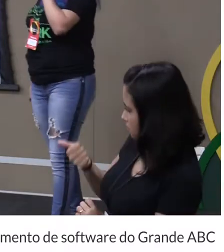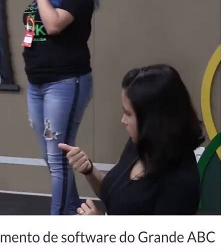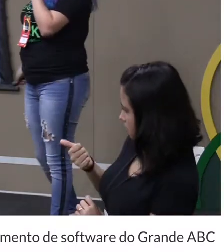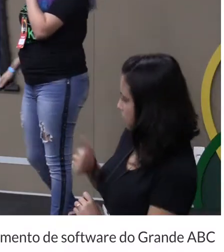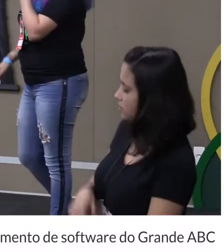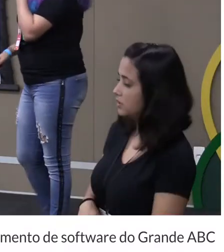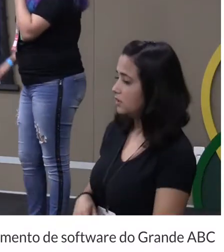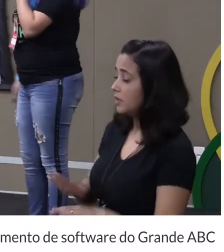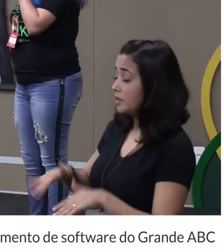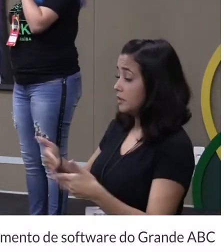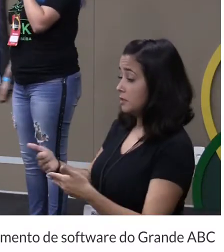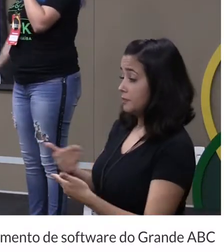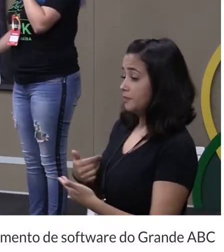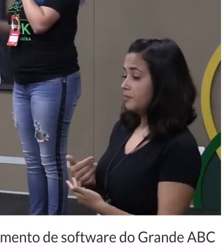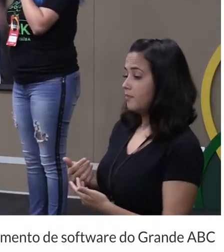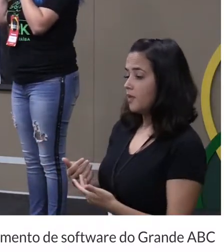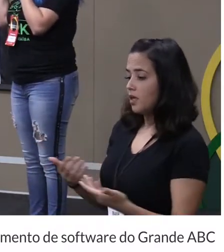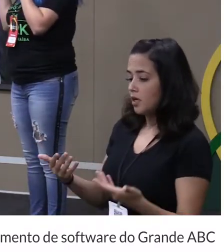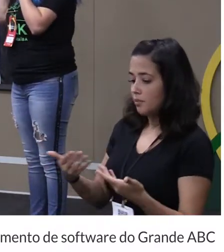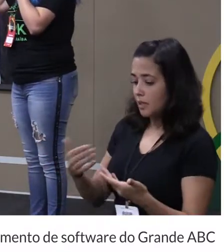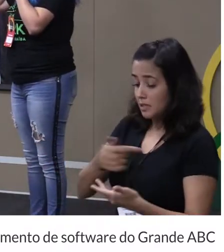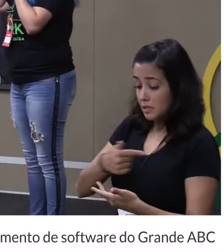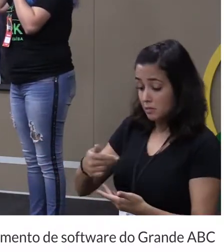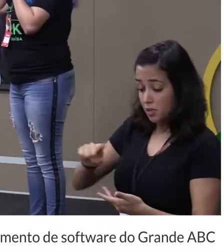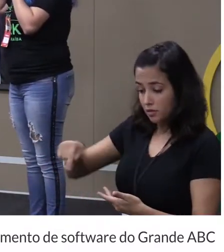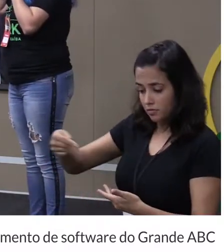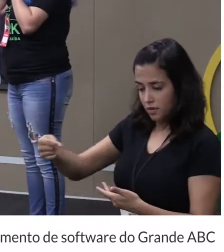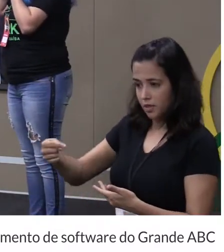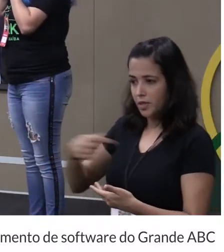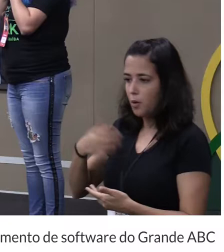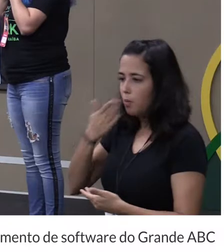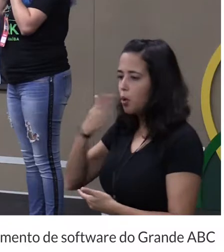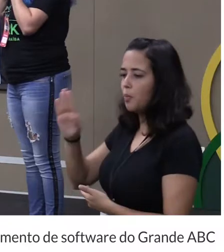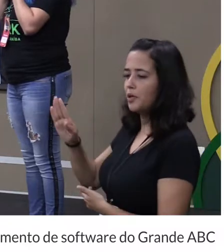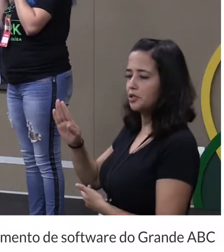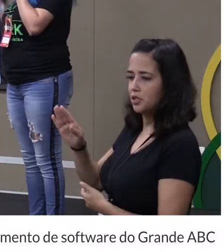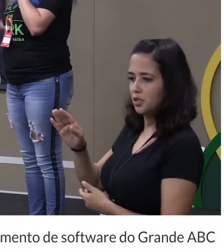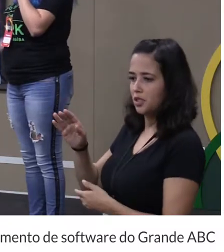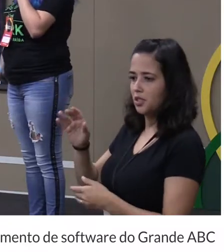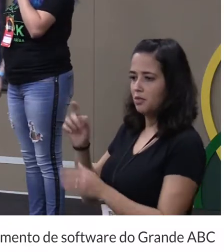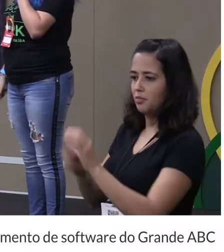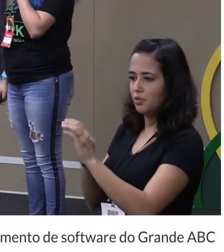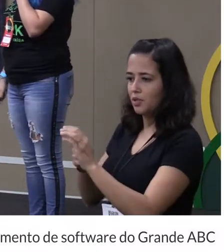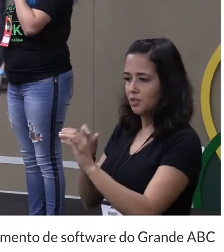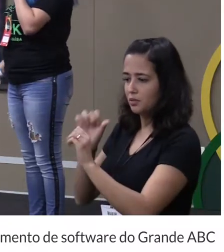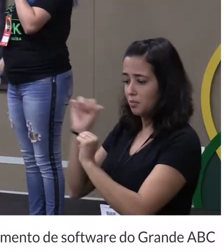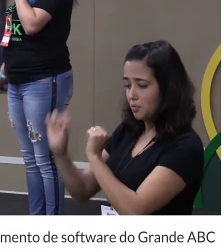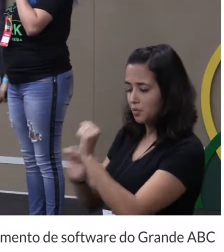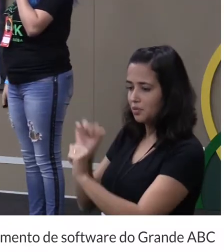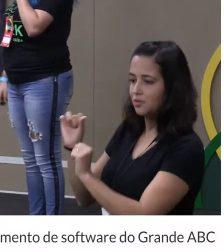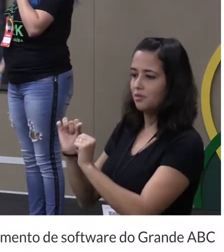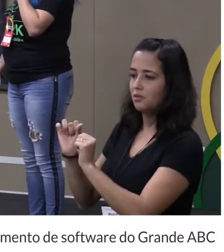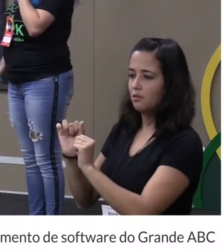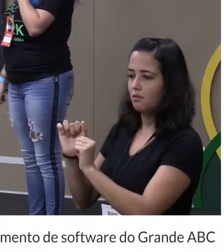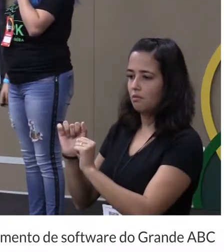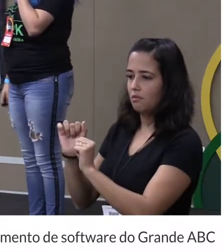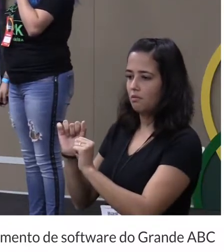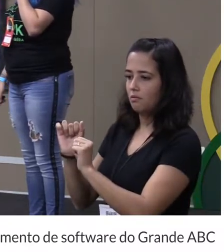ah então ah pra semana que vem eu prometi pro cliente que a gente ia mudar stack pro React ou pro Angular